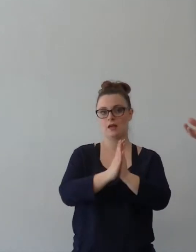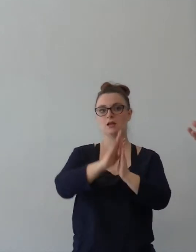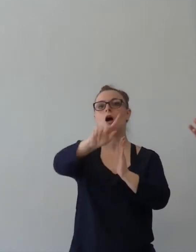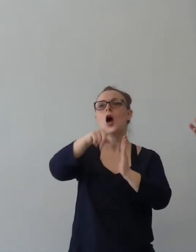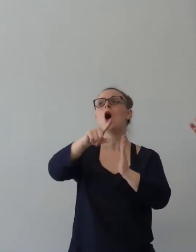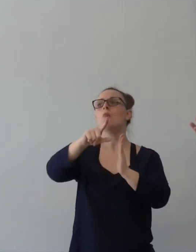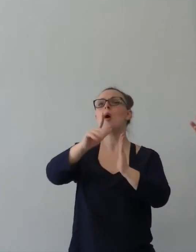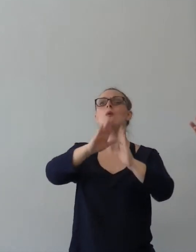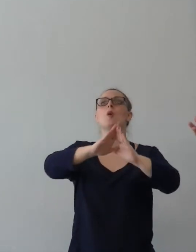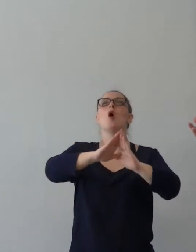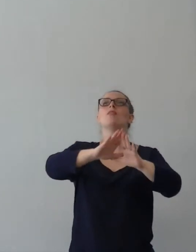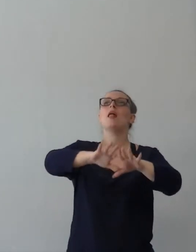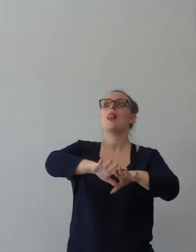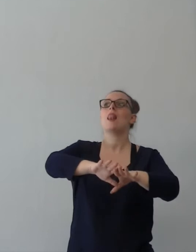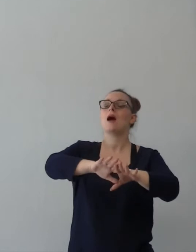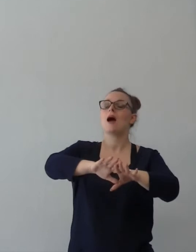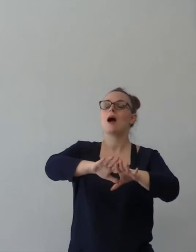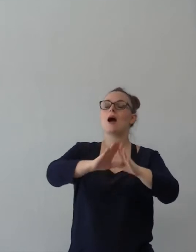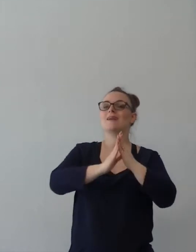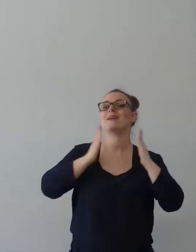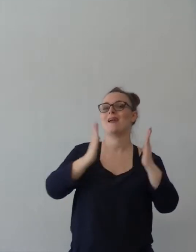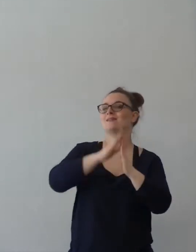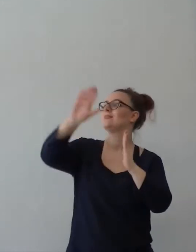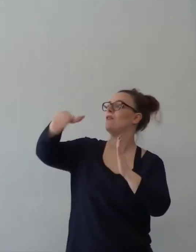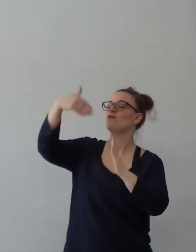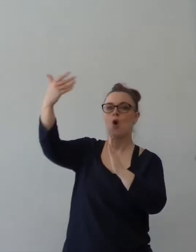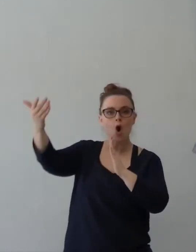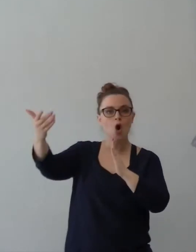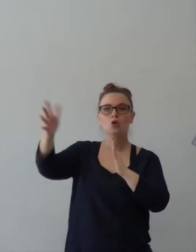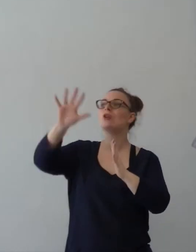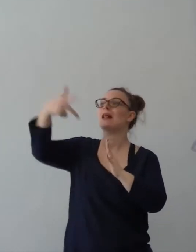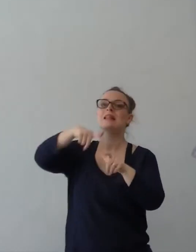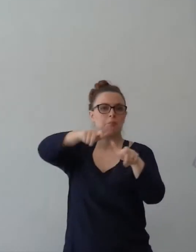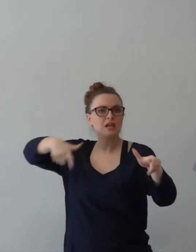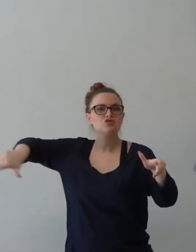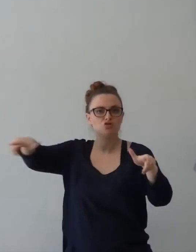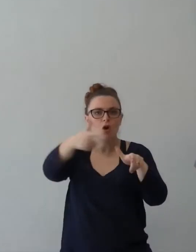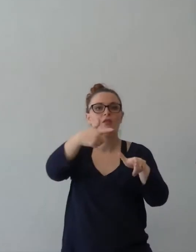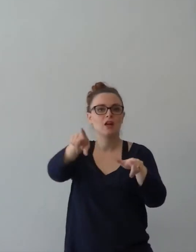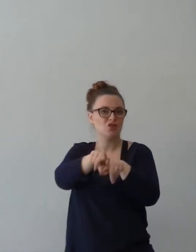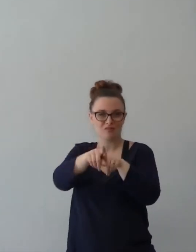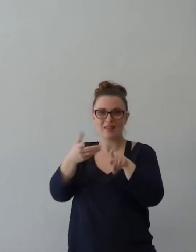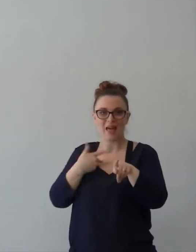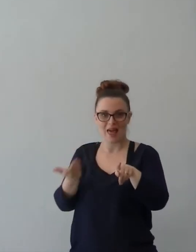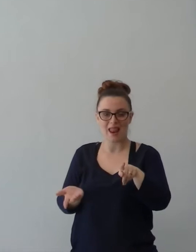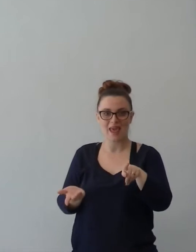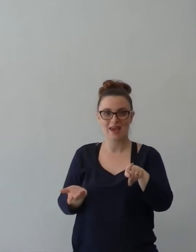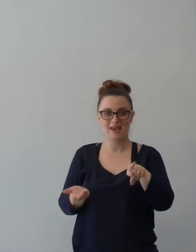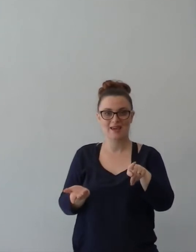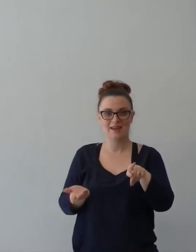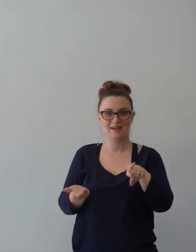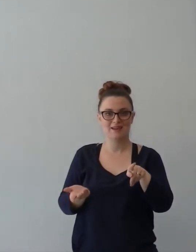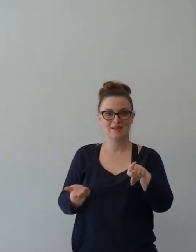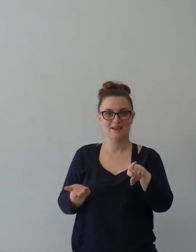universale. Per cui prima nel posto dove ti incontri tutti i giorni e poi pensando alle